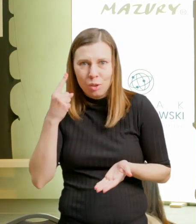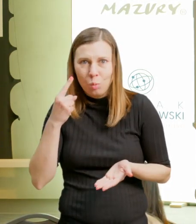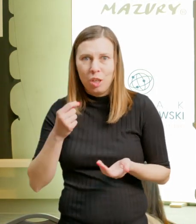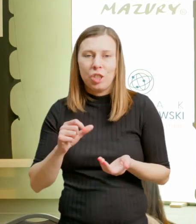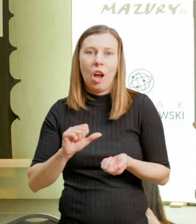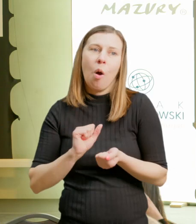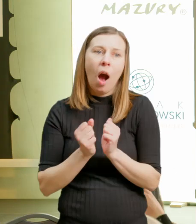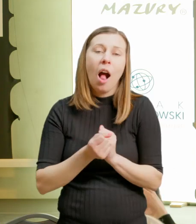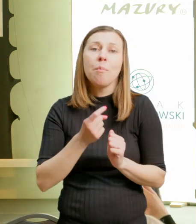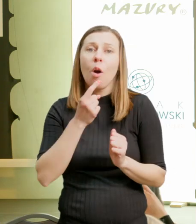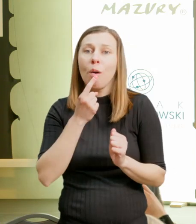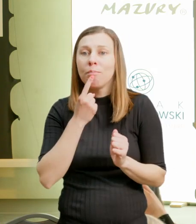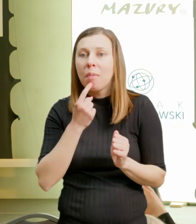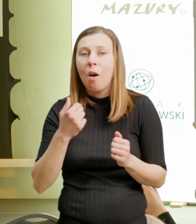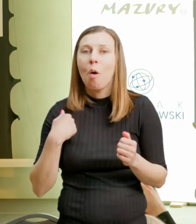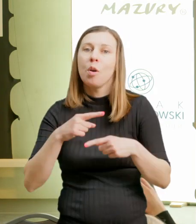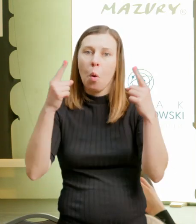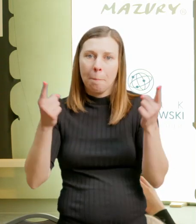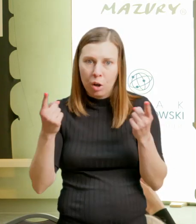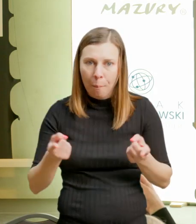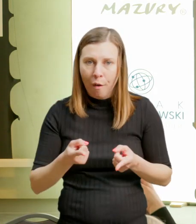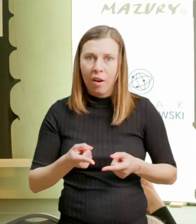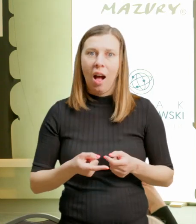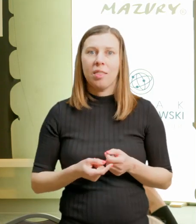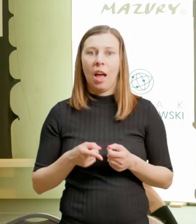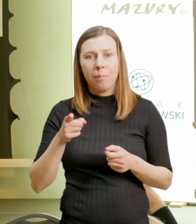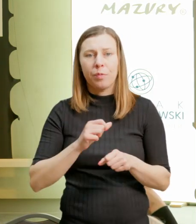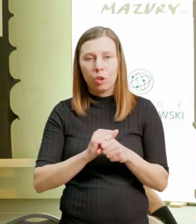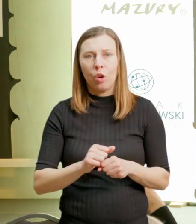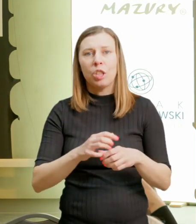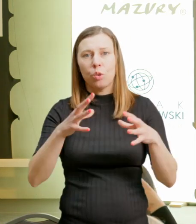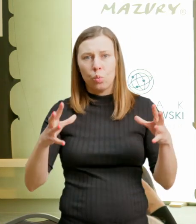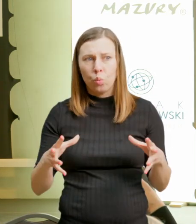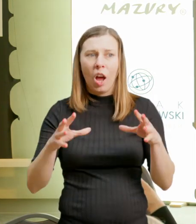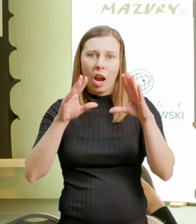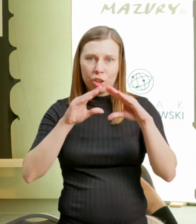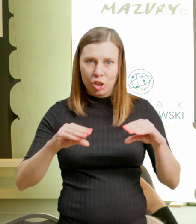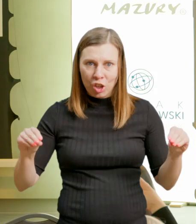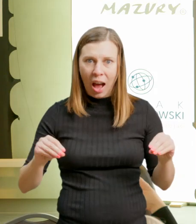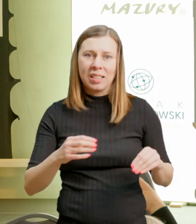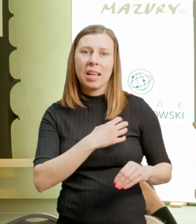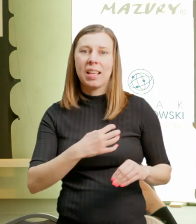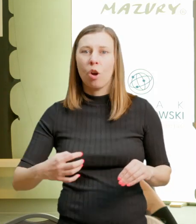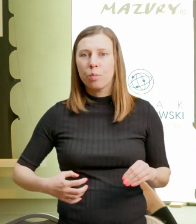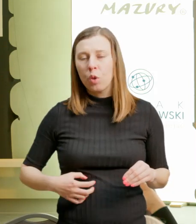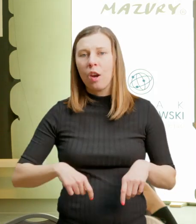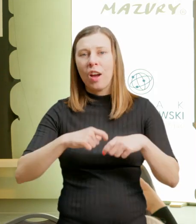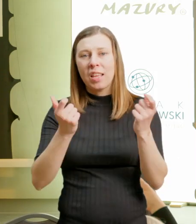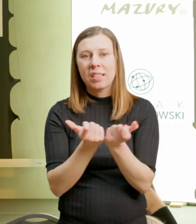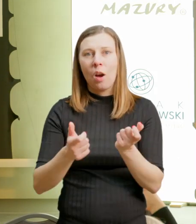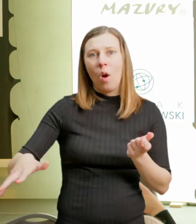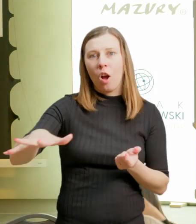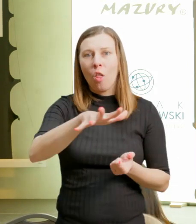ogromna szansa do zagospodarowania tego całego terenu dla właśnie takich bardzo niewielkich miasteczek, tak,